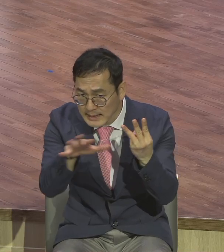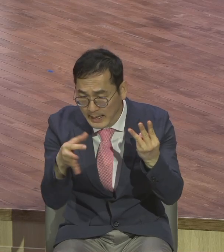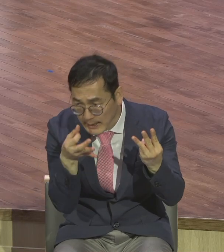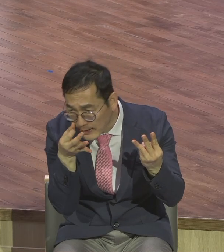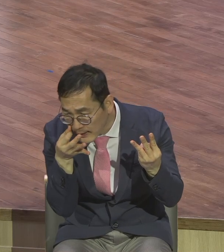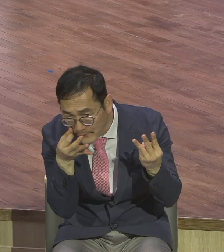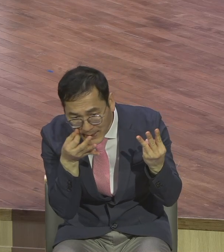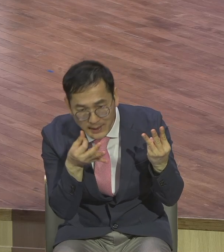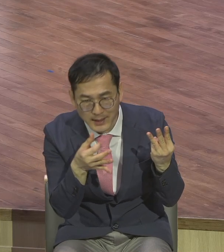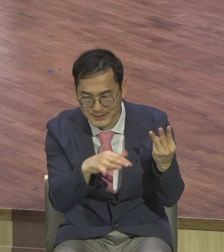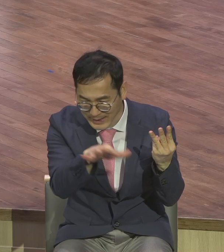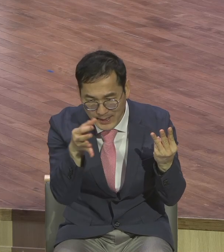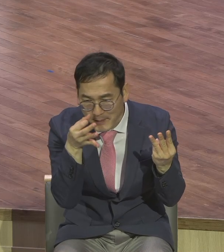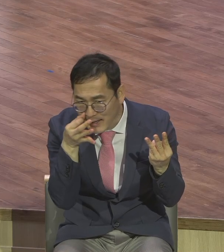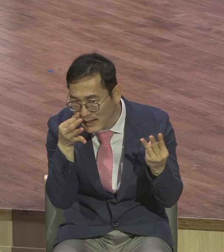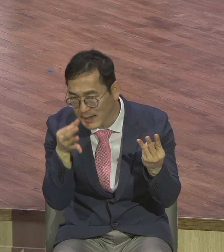그게 그 사람 영적 상태거든요.